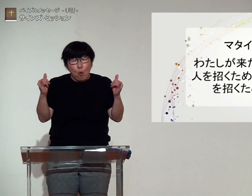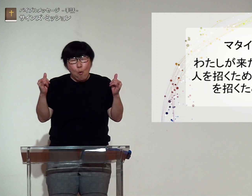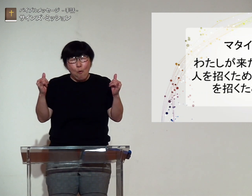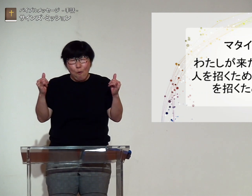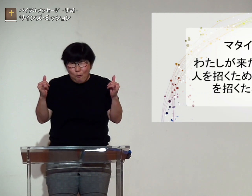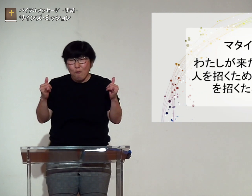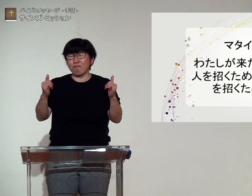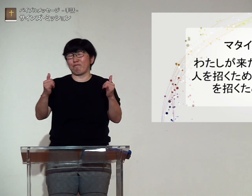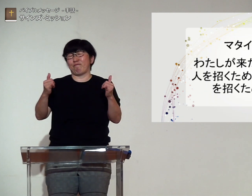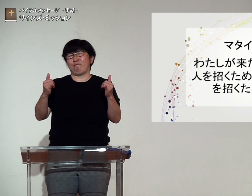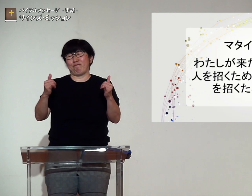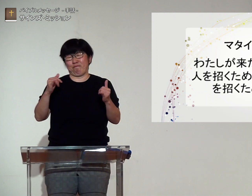罪人を